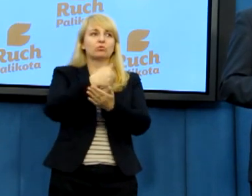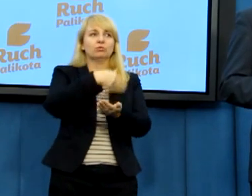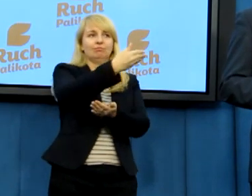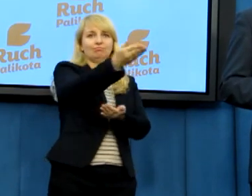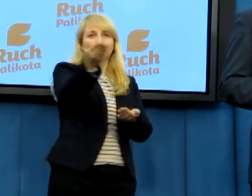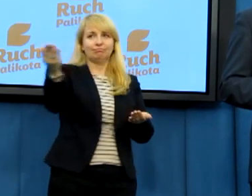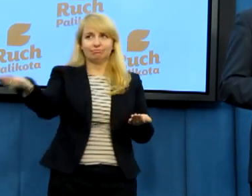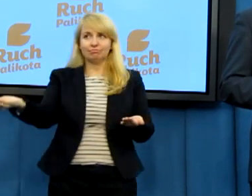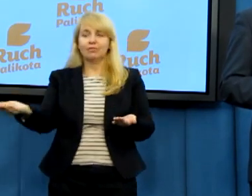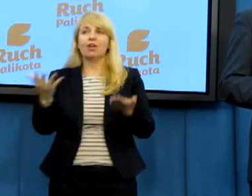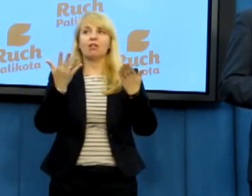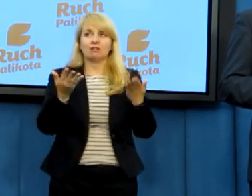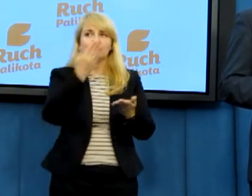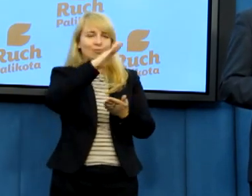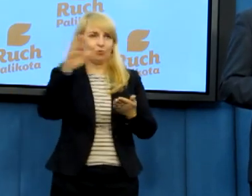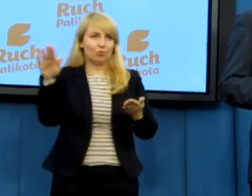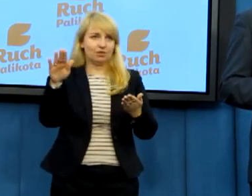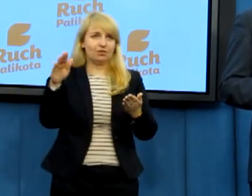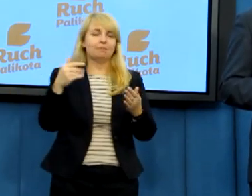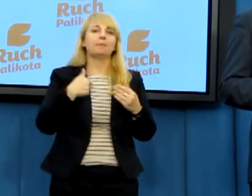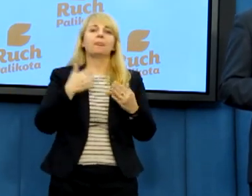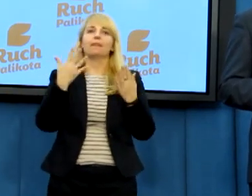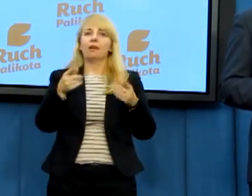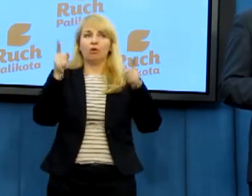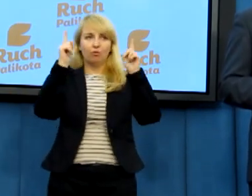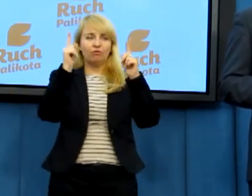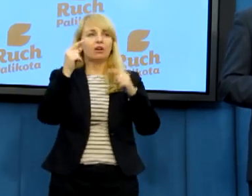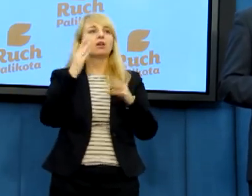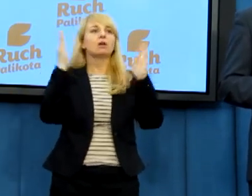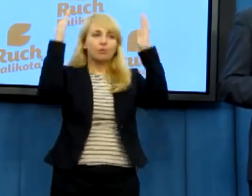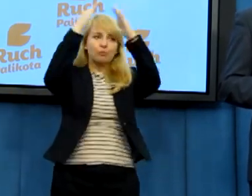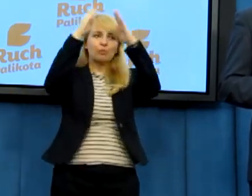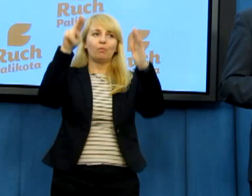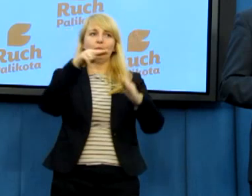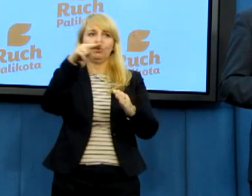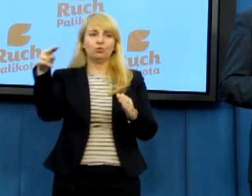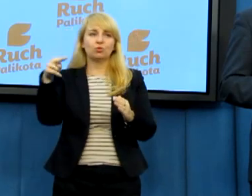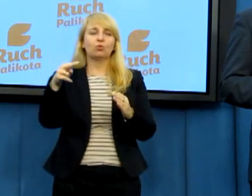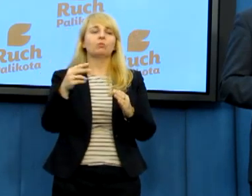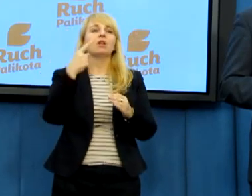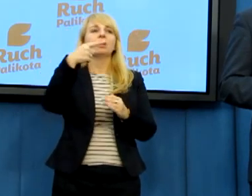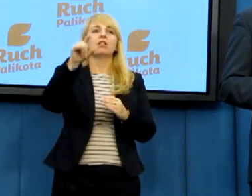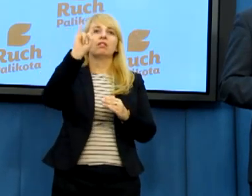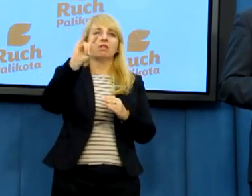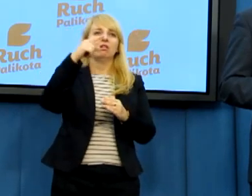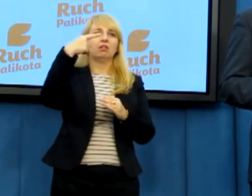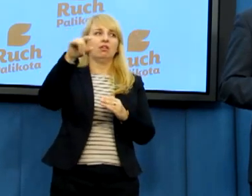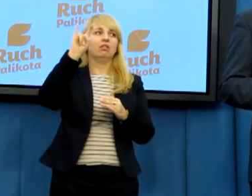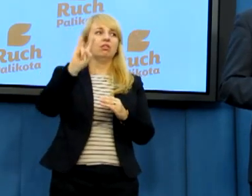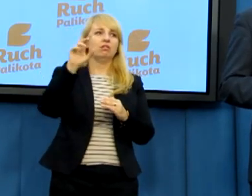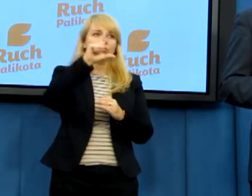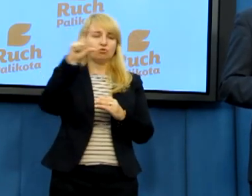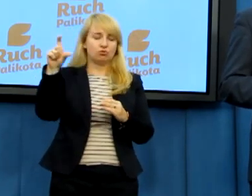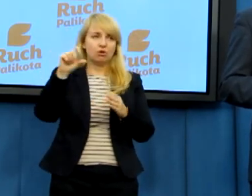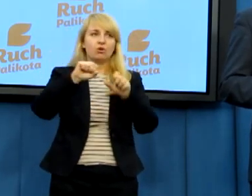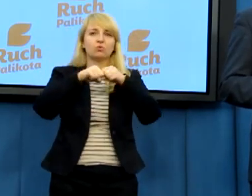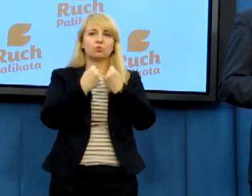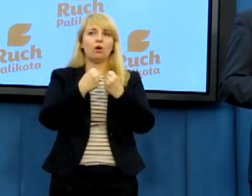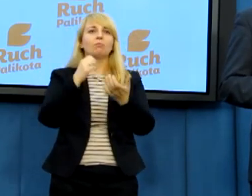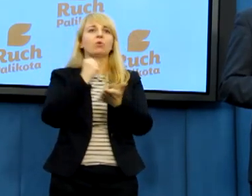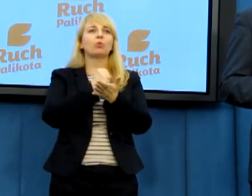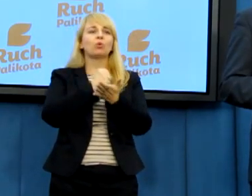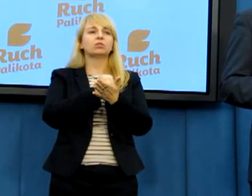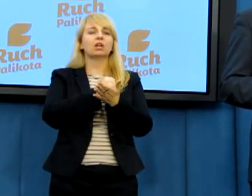natomiast warto zwrócić uwagę, iż biskup Dydycz złamał nie tylko kodeks karny, ale